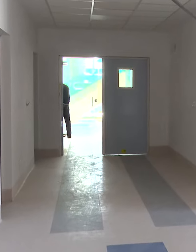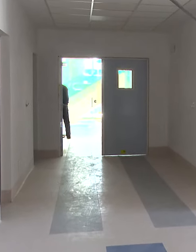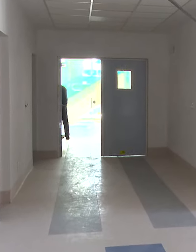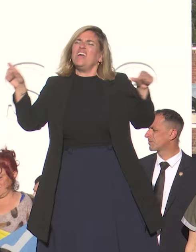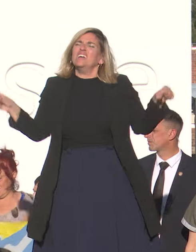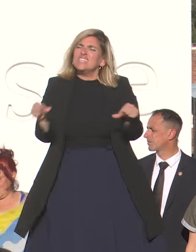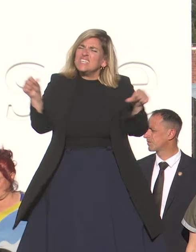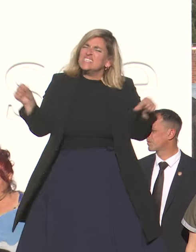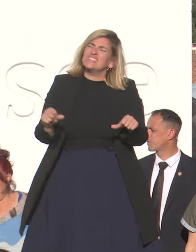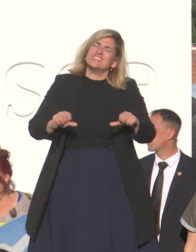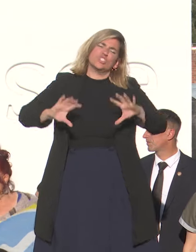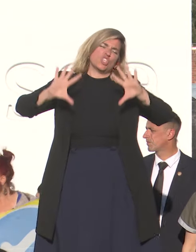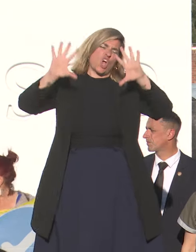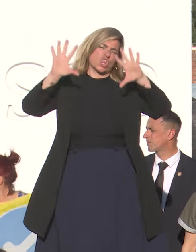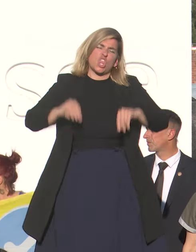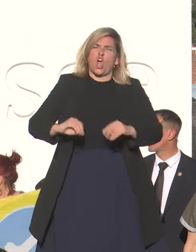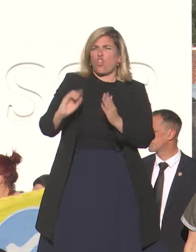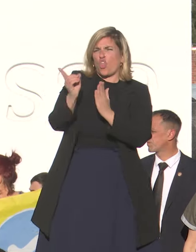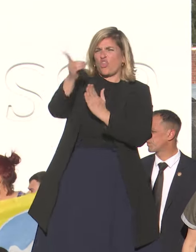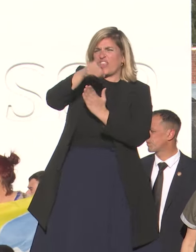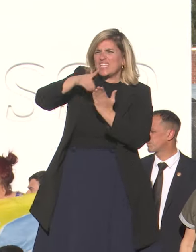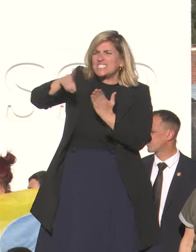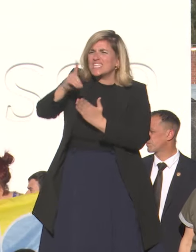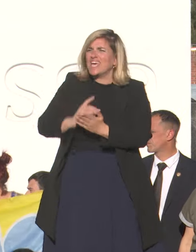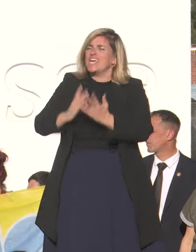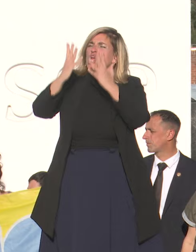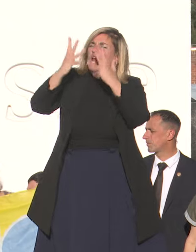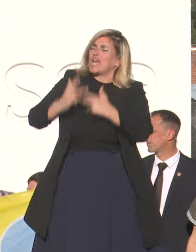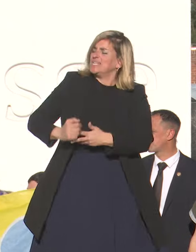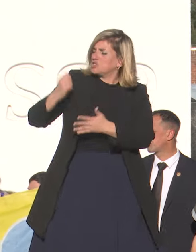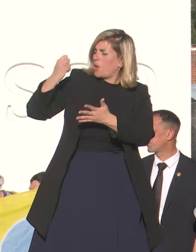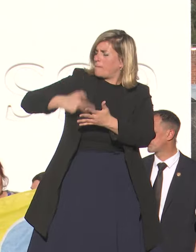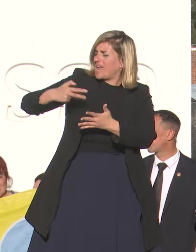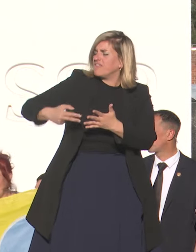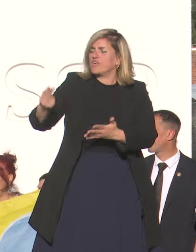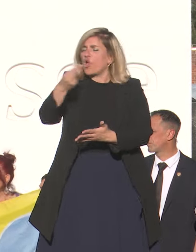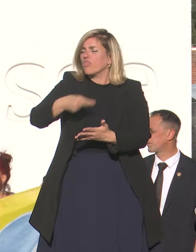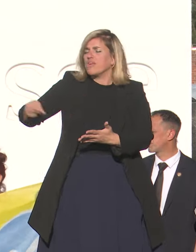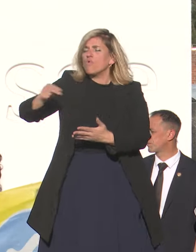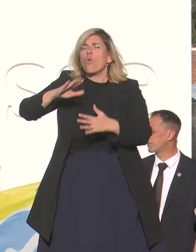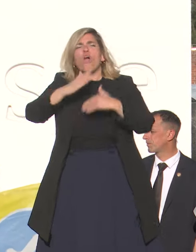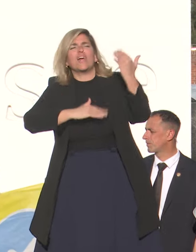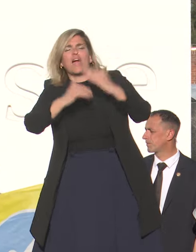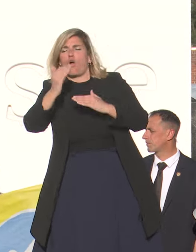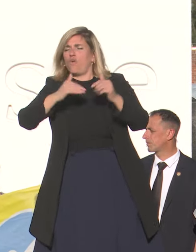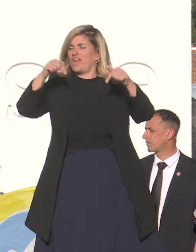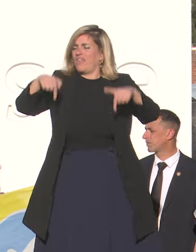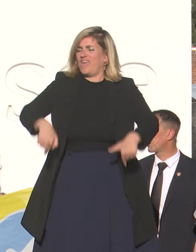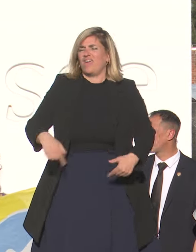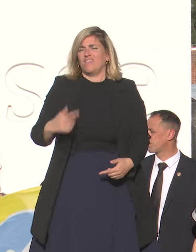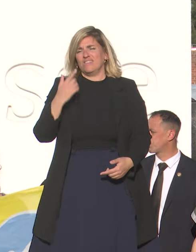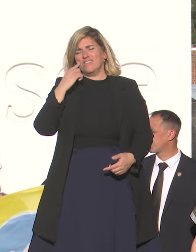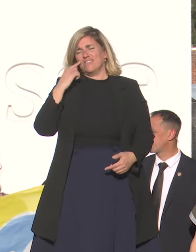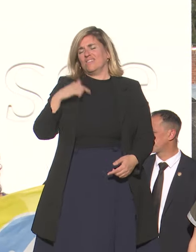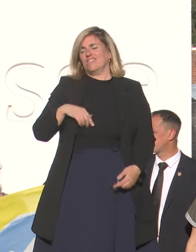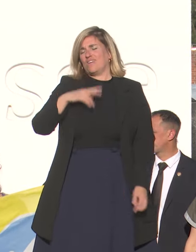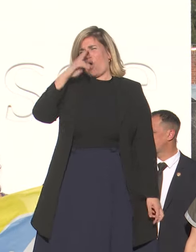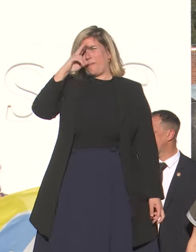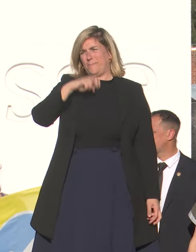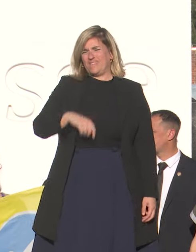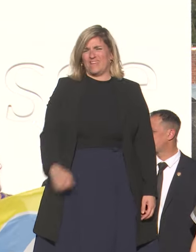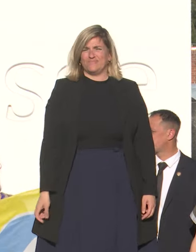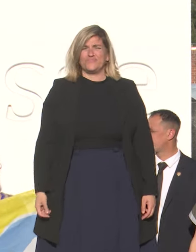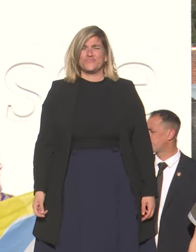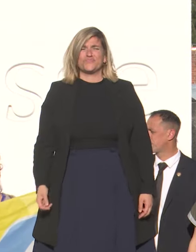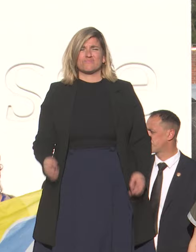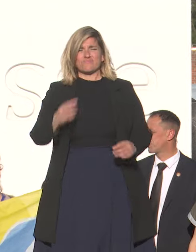planificación de la obra de este hospital. Desde el directorio de ACE, quisimos